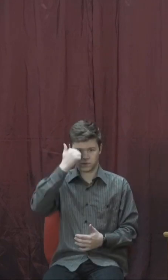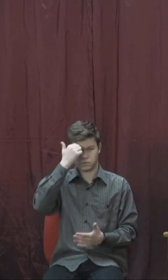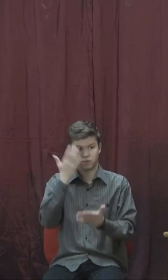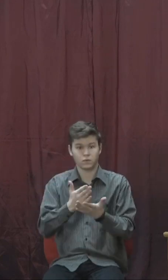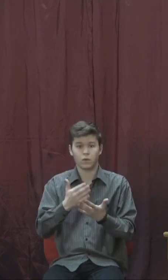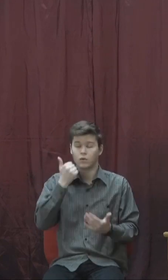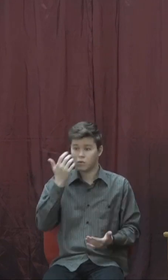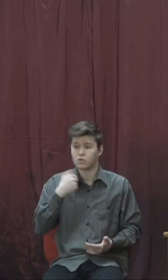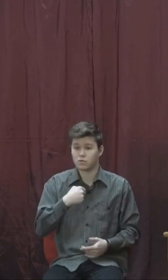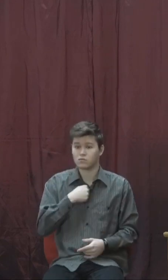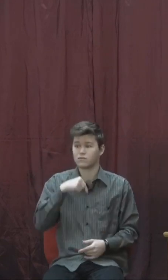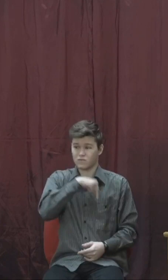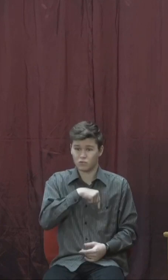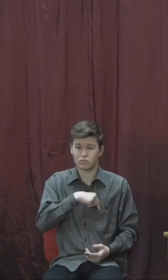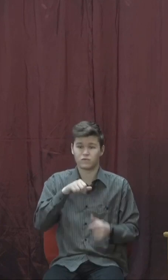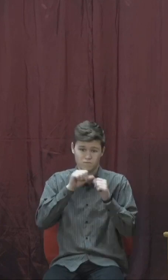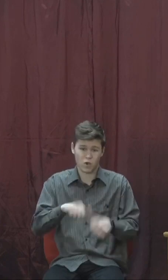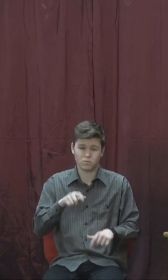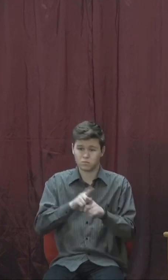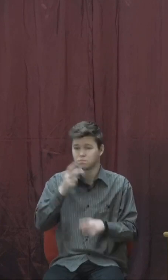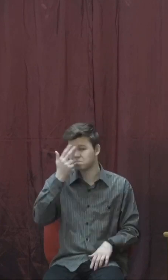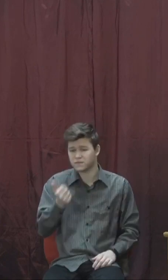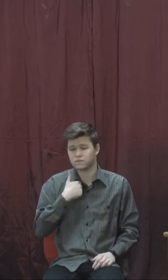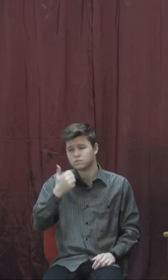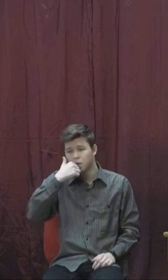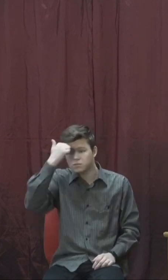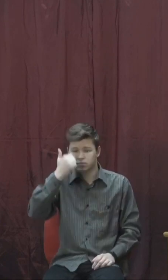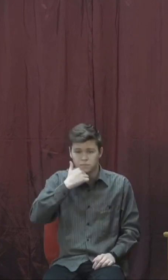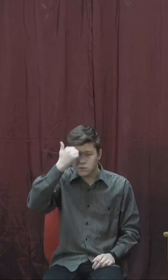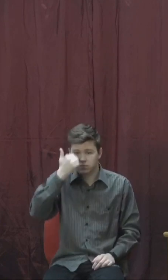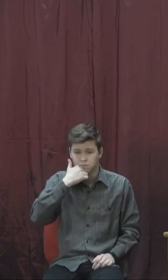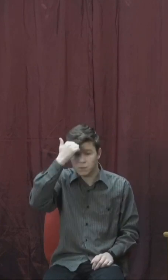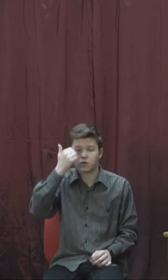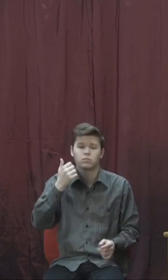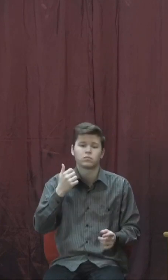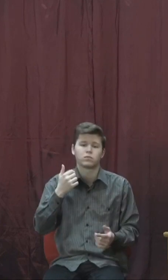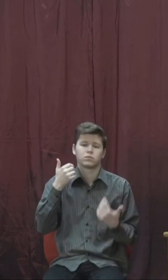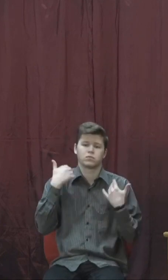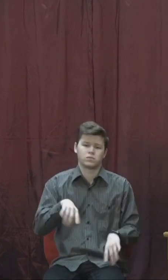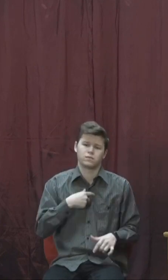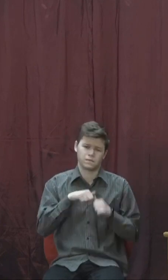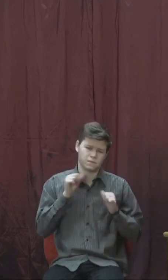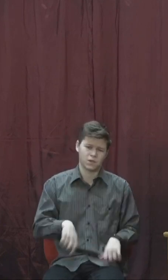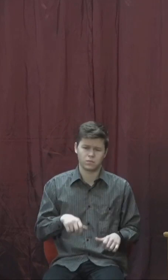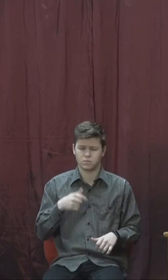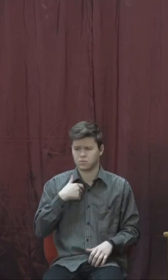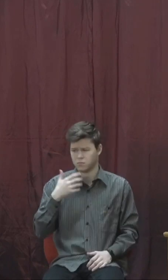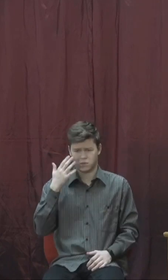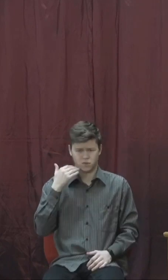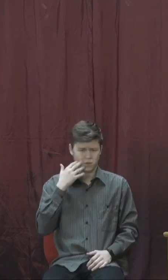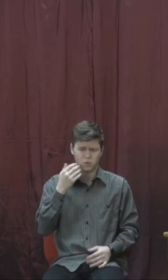ви маєте вдячне серце, Бога тоді добре хвалити, коли серце наповнене хвалою для Бога.